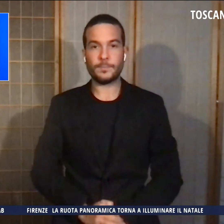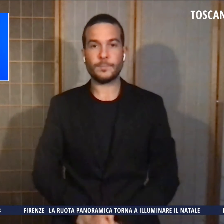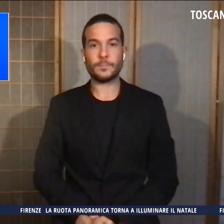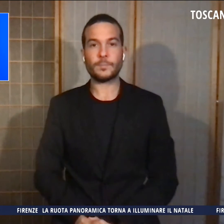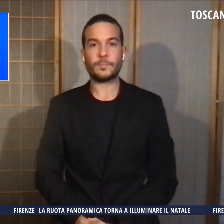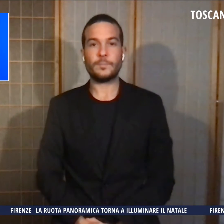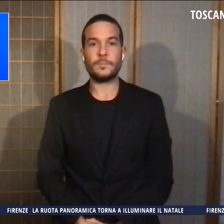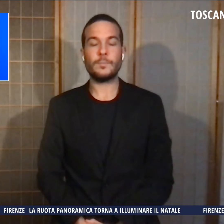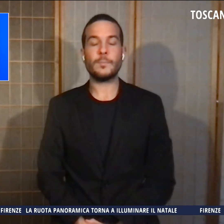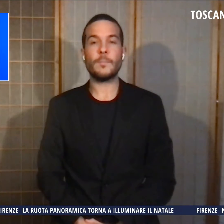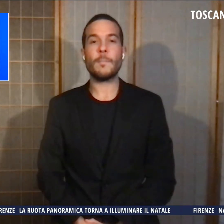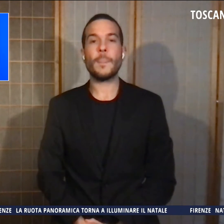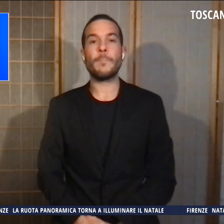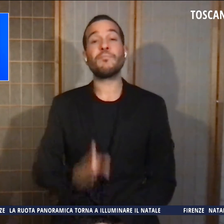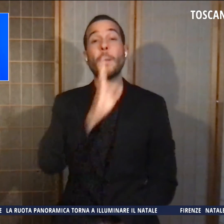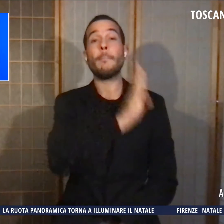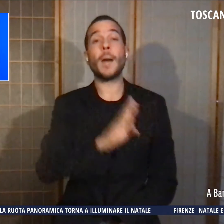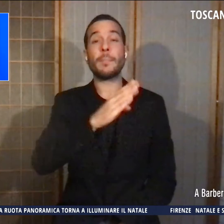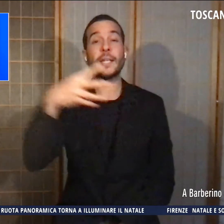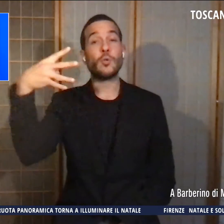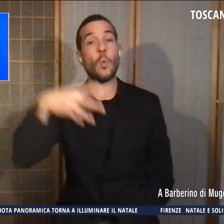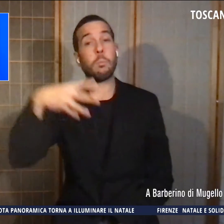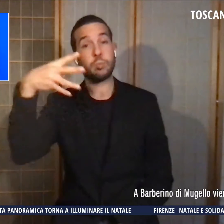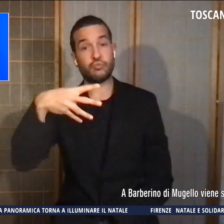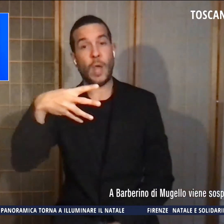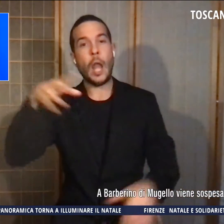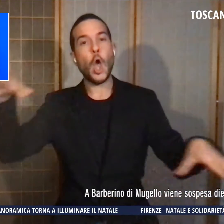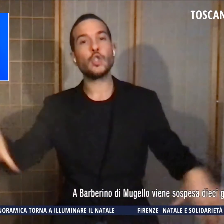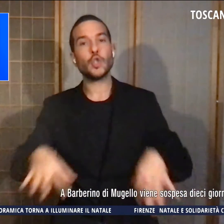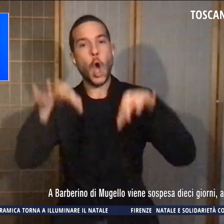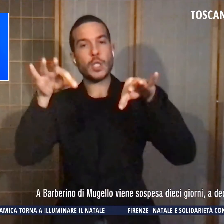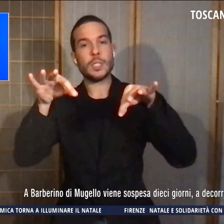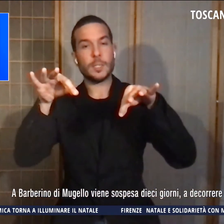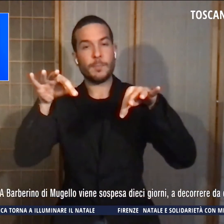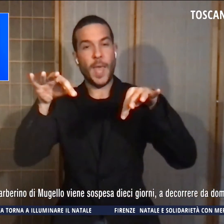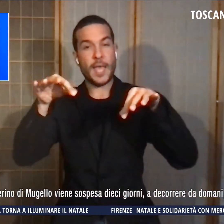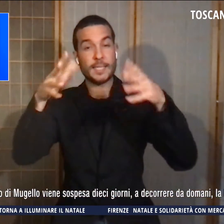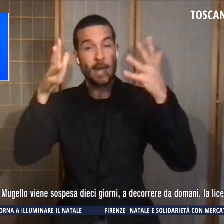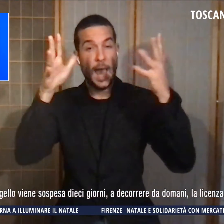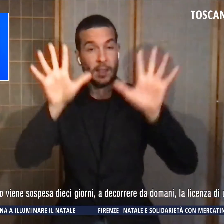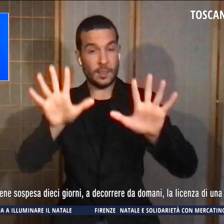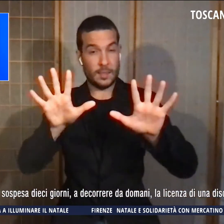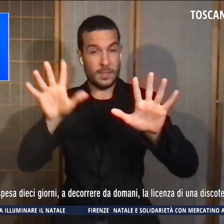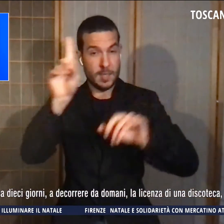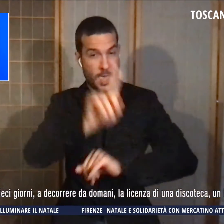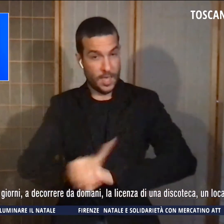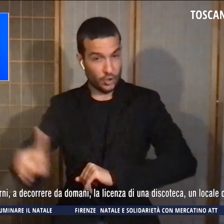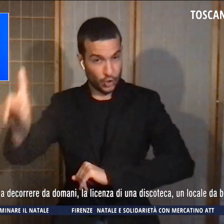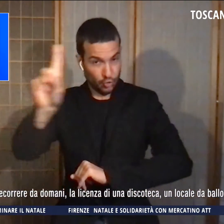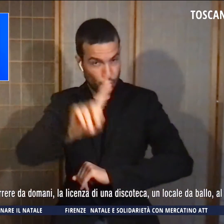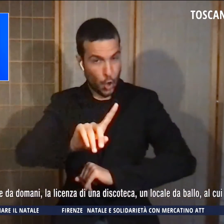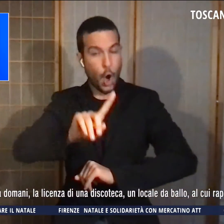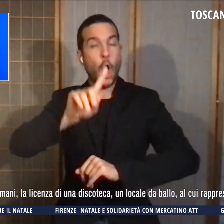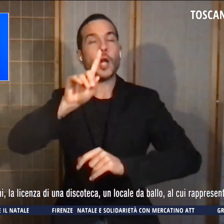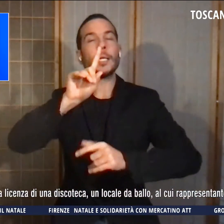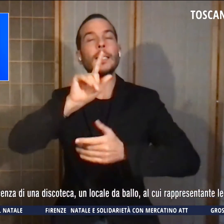A Barberino di Mugello viene sospesa 10 giorni a decorrere da oggi la licenza di una discoteca a